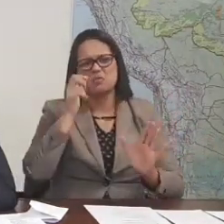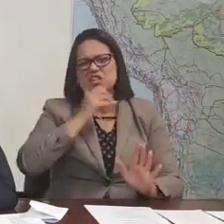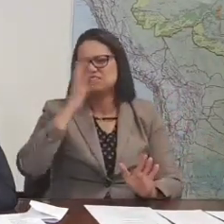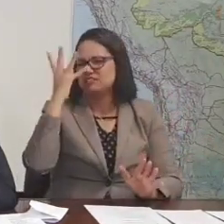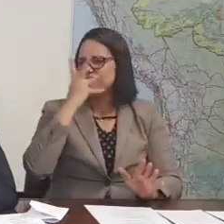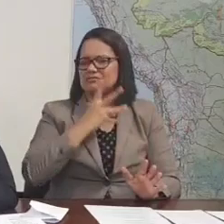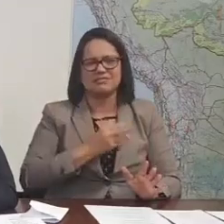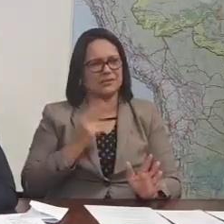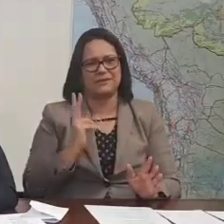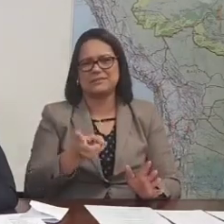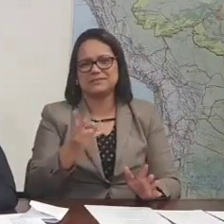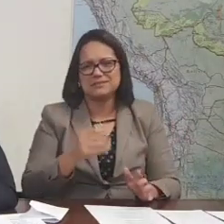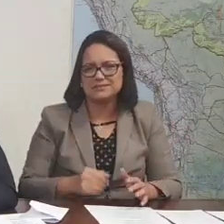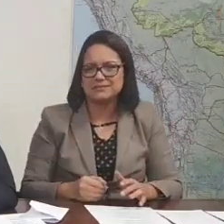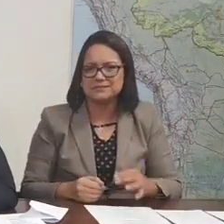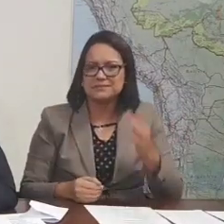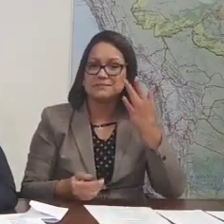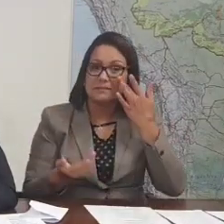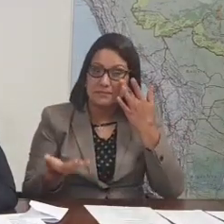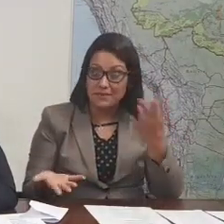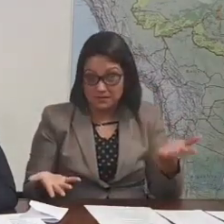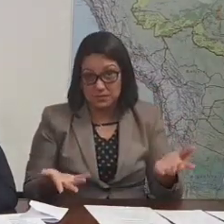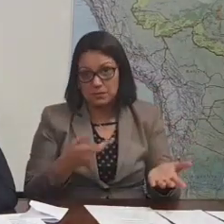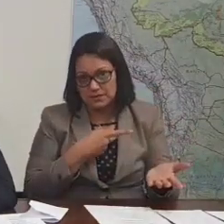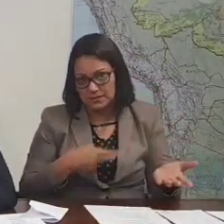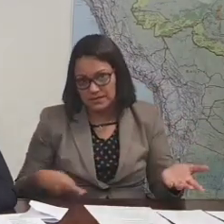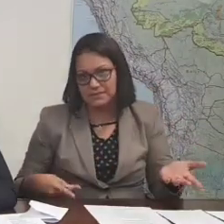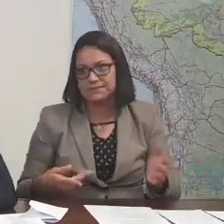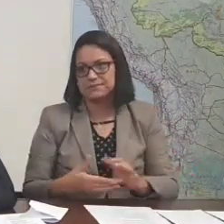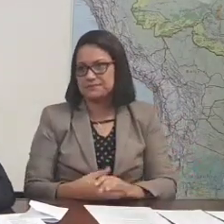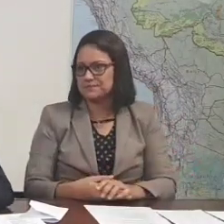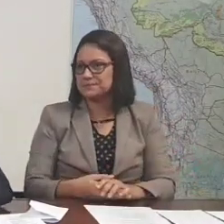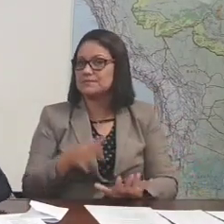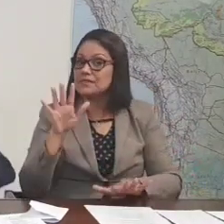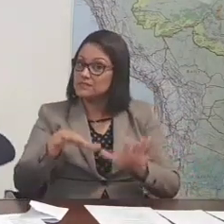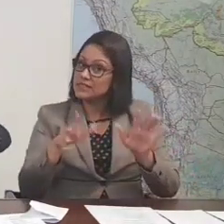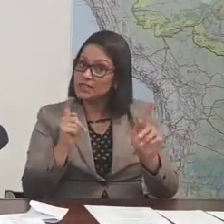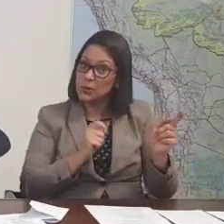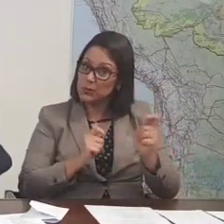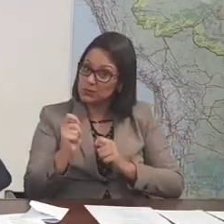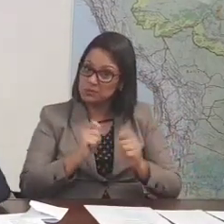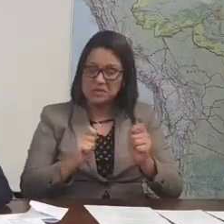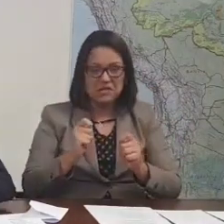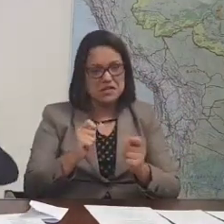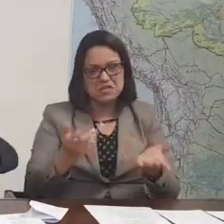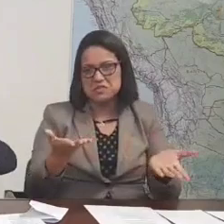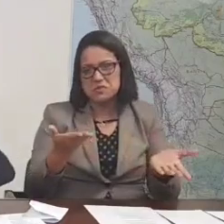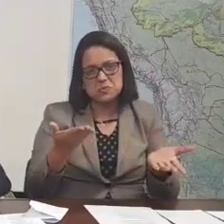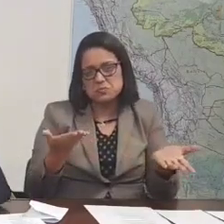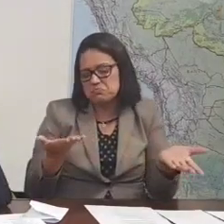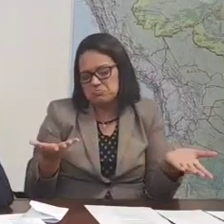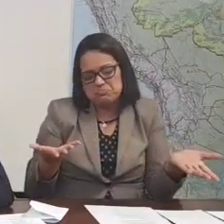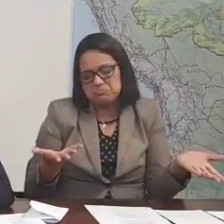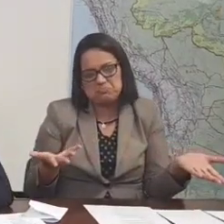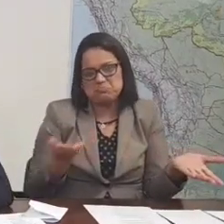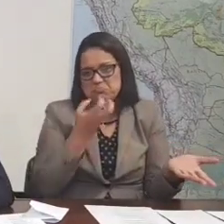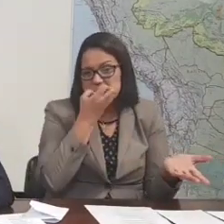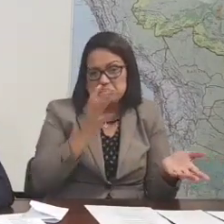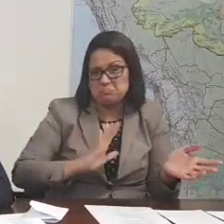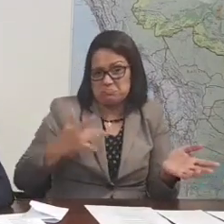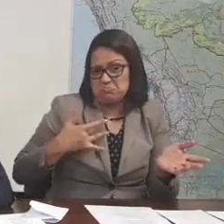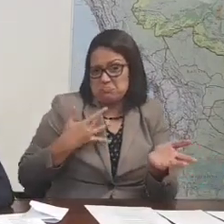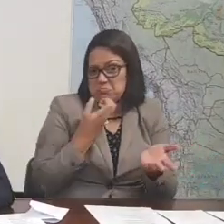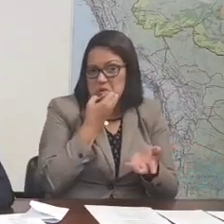já é linda. Continuou assim? Mas presidente, às vezes é uma economia que não vale a pena. Aleluia. principalmente